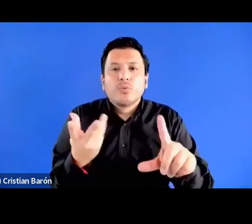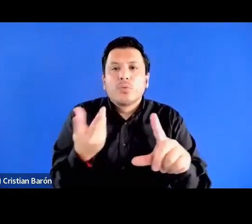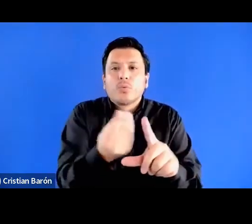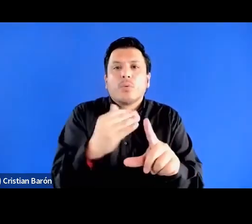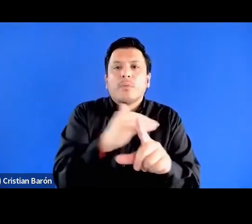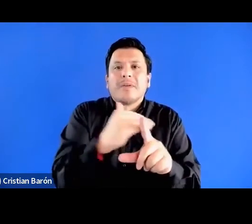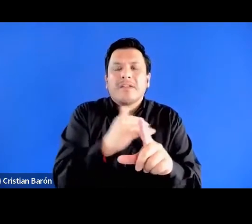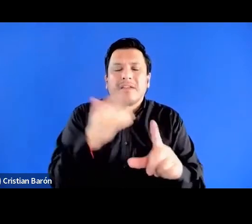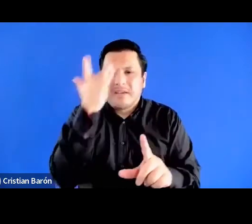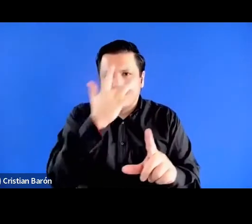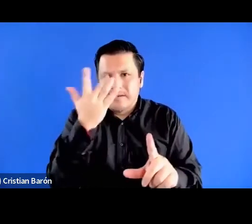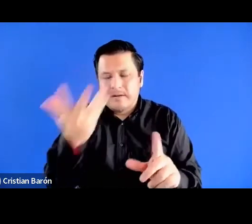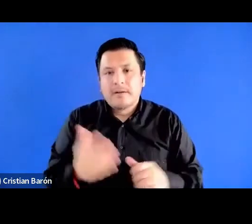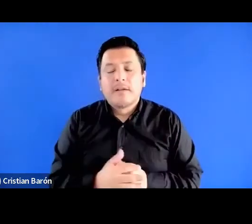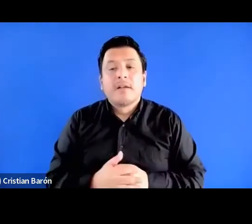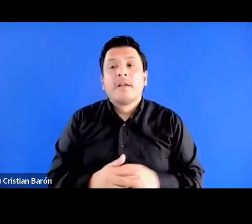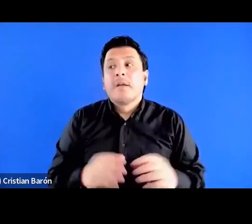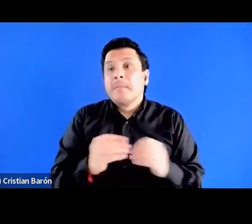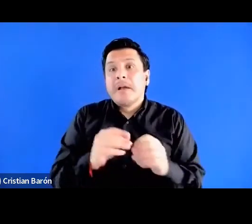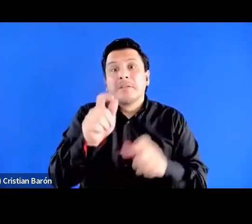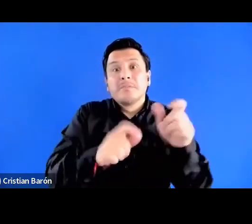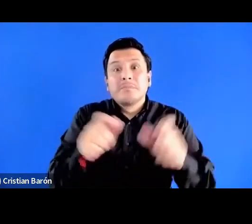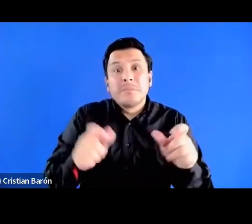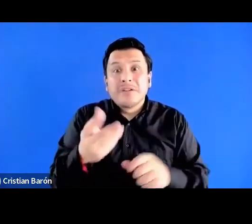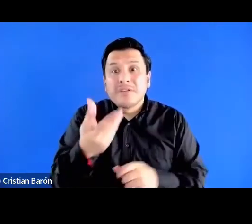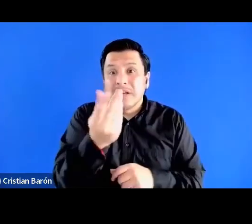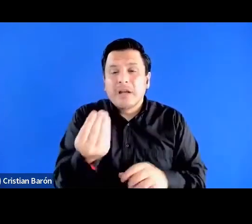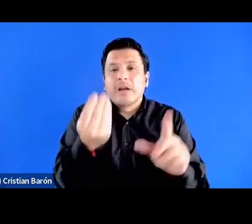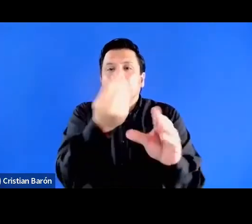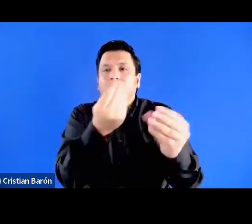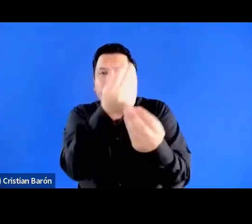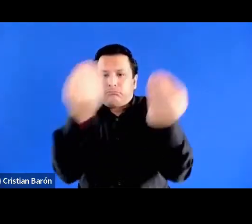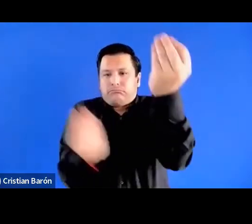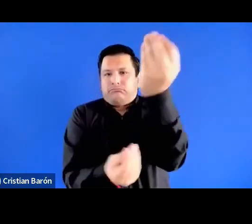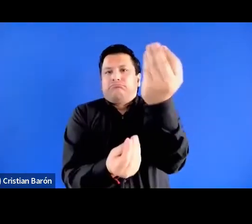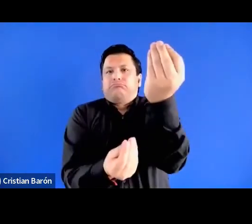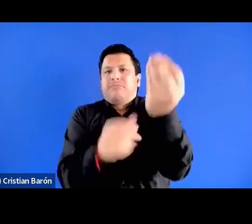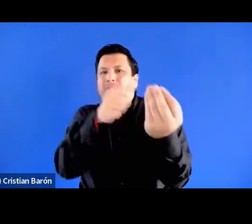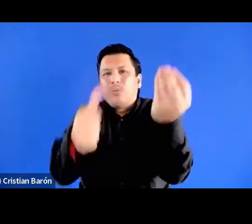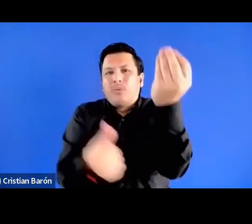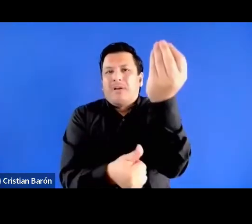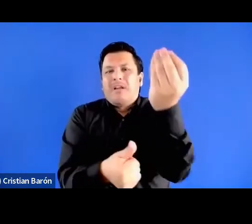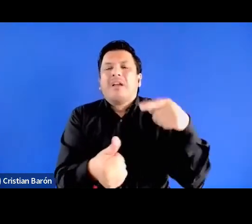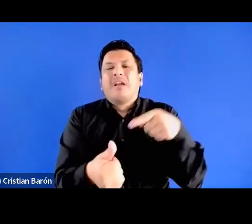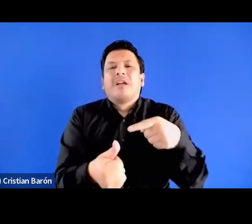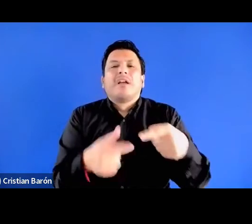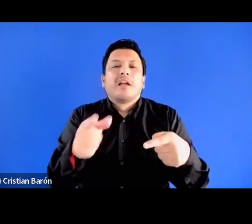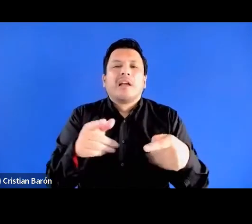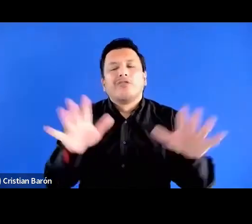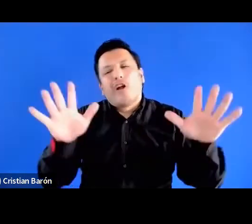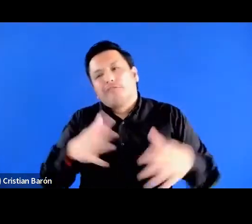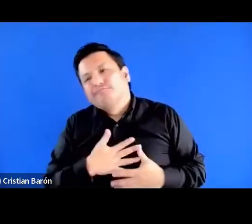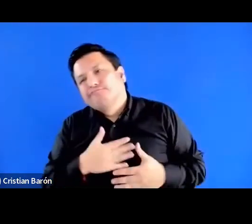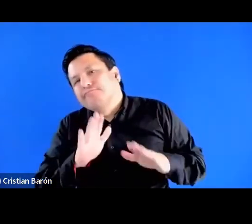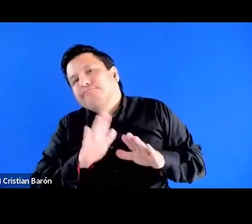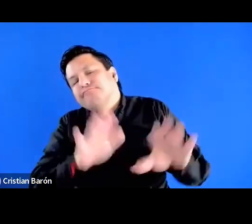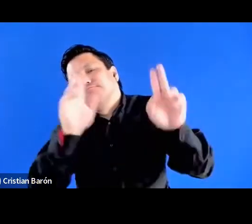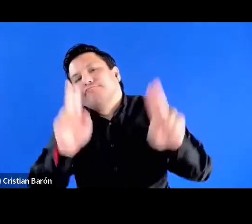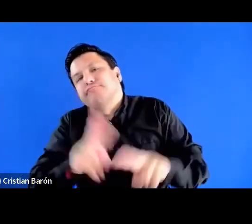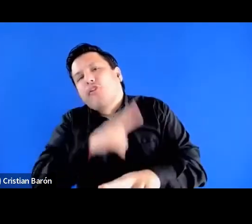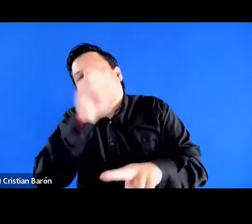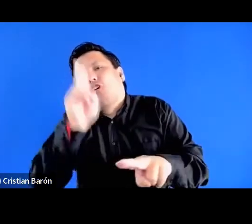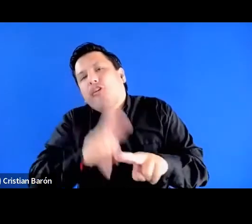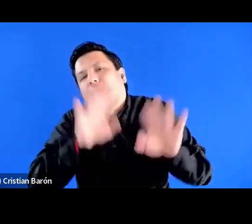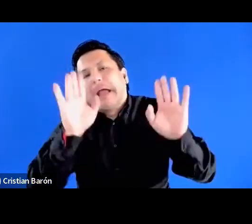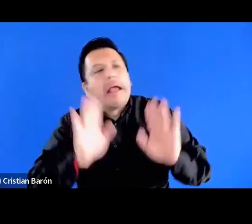subalternidad de la gente negra en la sociedad colombiana es vista como una fatalidad, como un destino